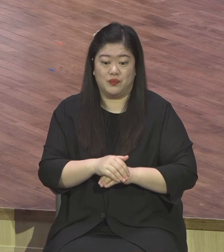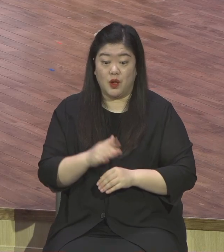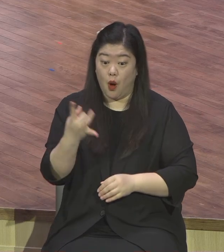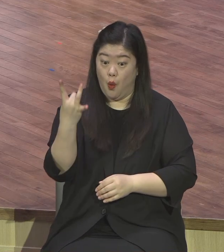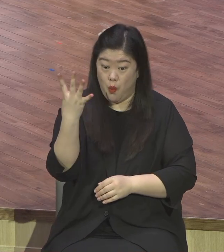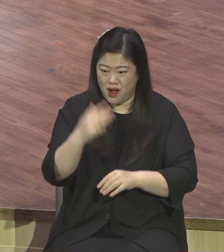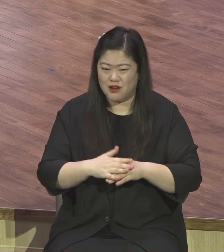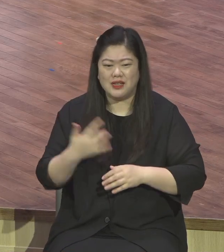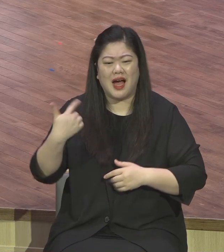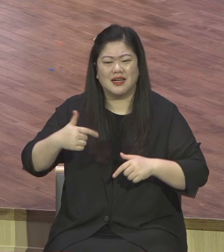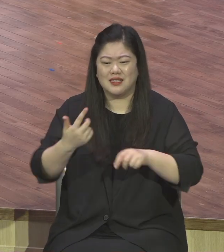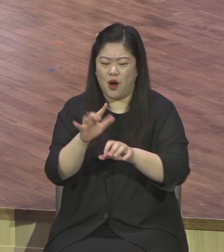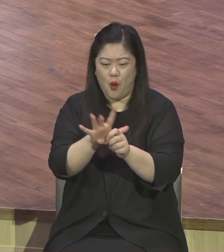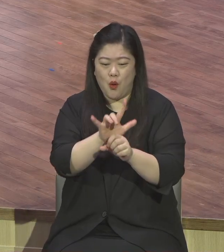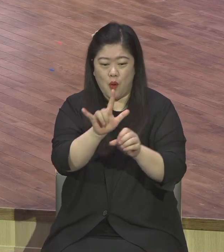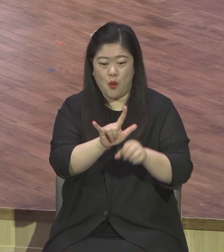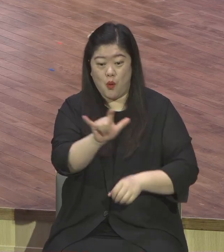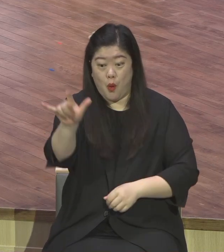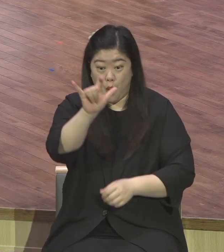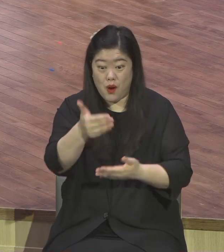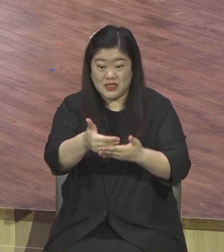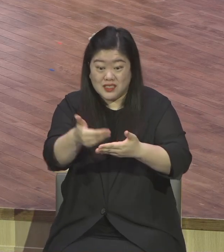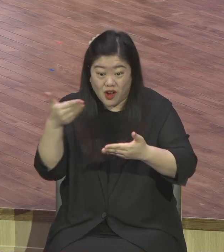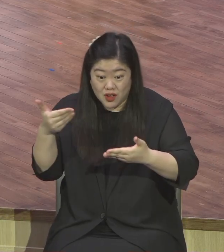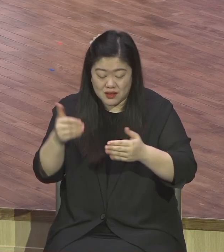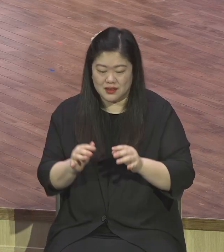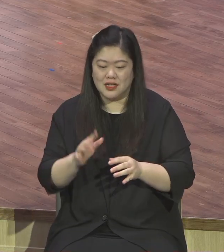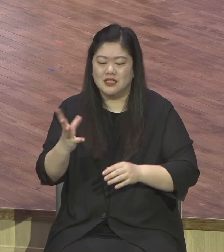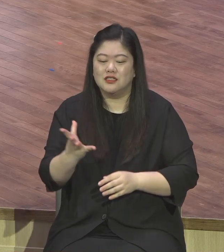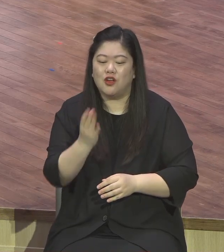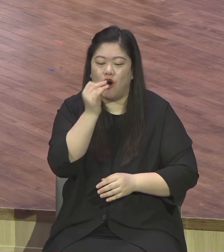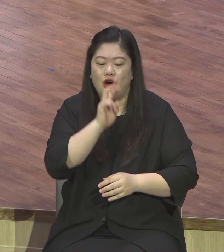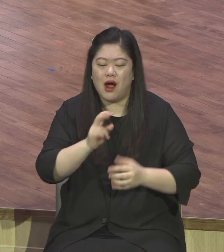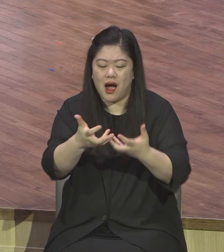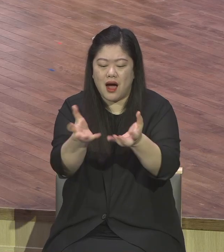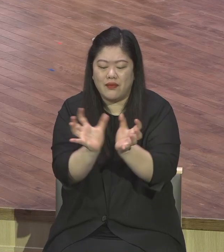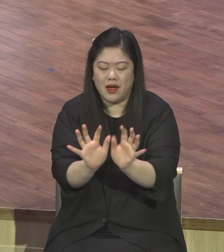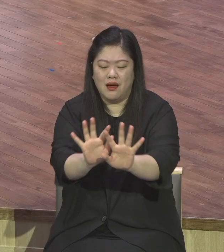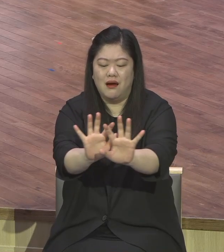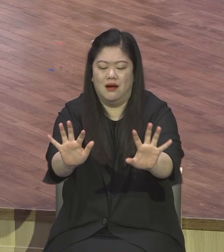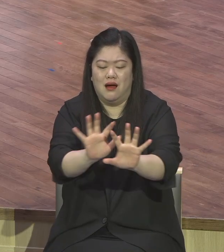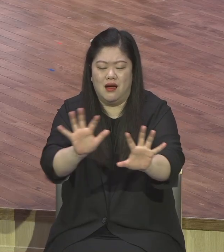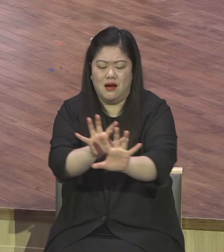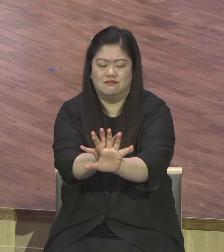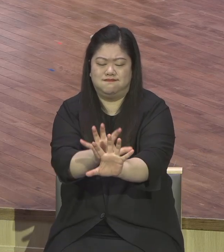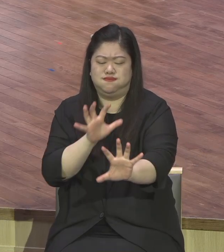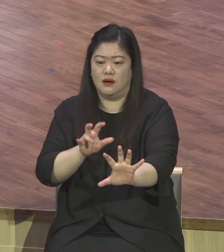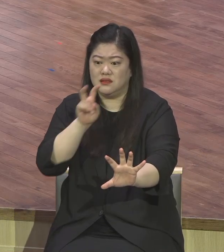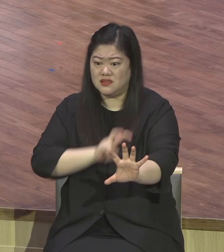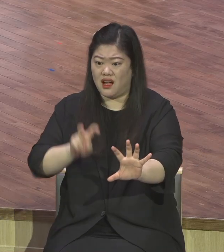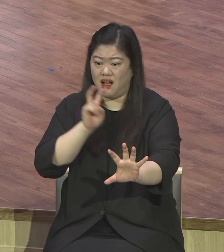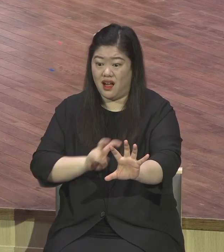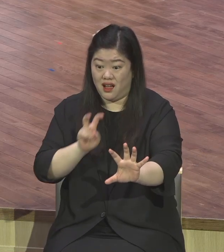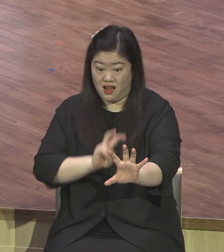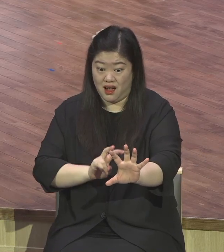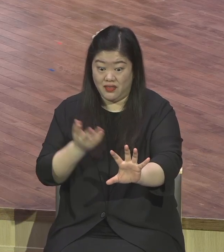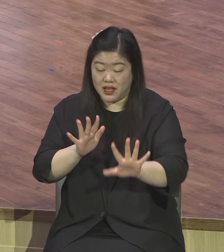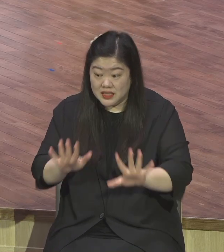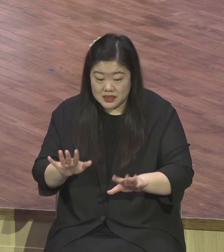찬양처럼 은혜로운 찬양을 별로 들어본 적이 없어요. 여러분이 찬양을 통해 새가족들이 특별히 은혜를 많이 받으시기 바랍니다.